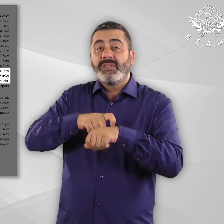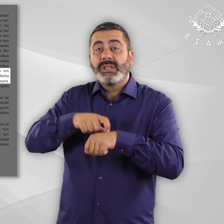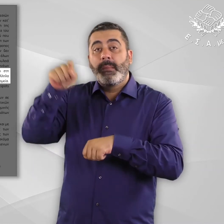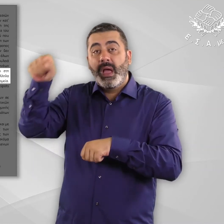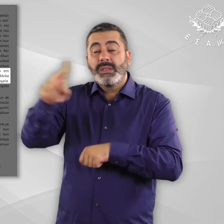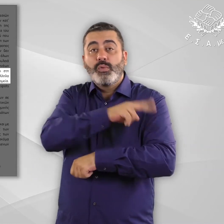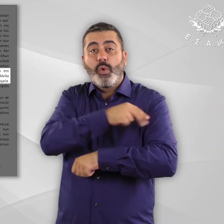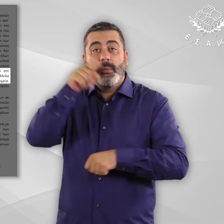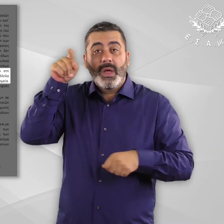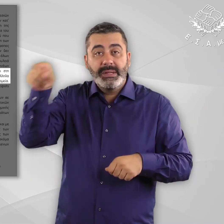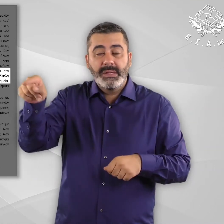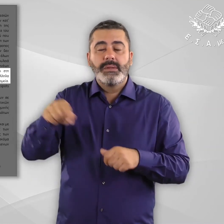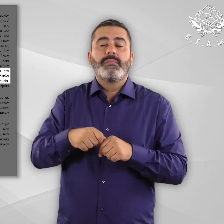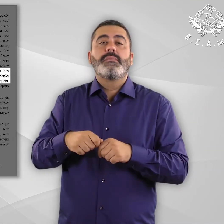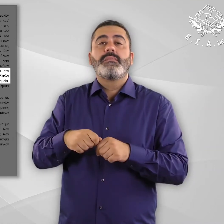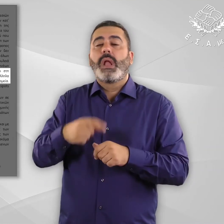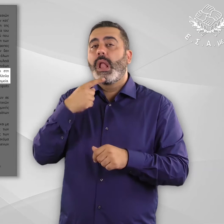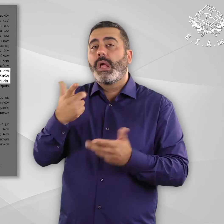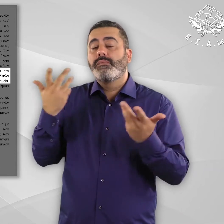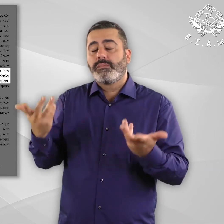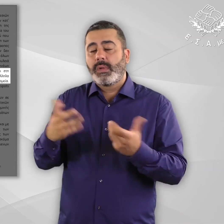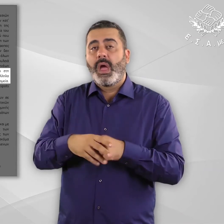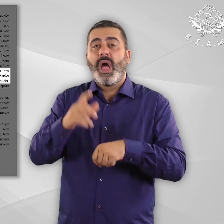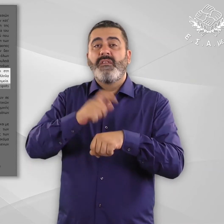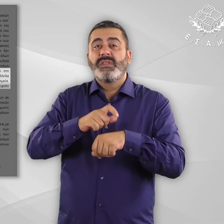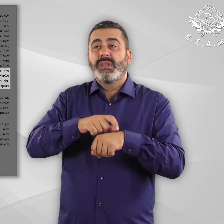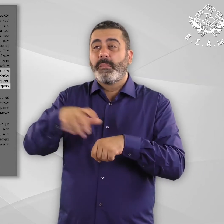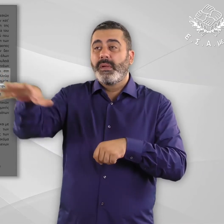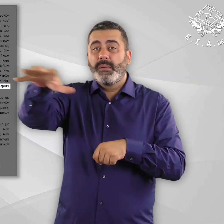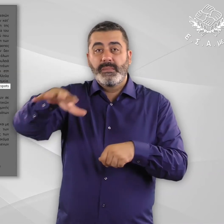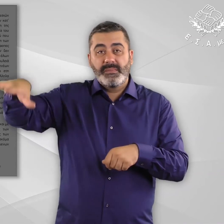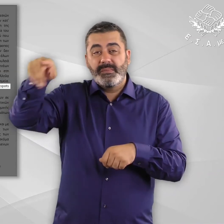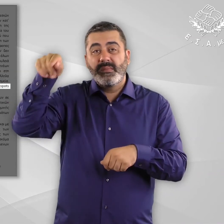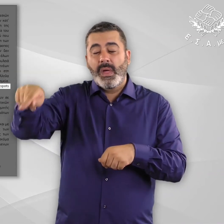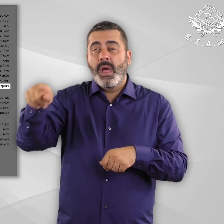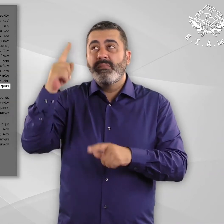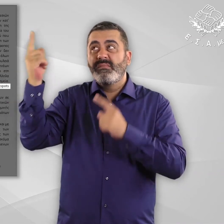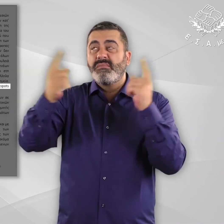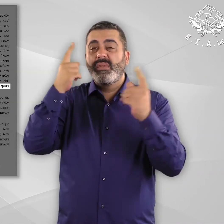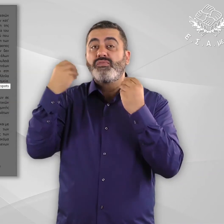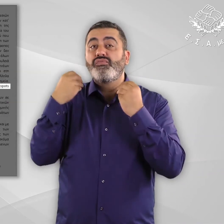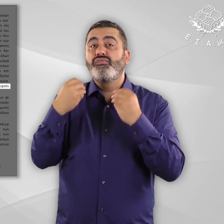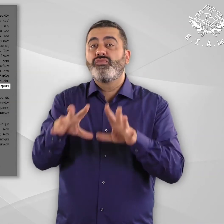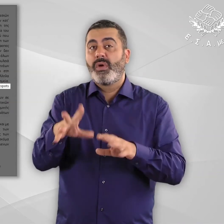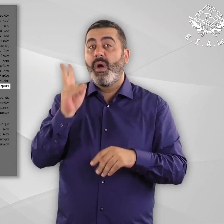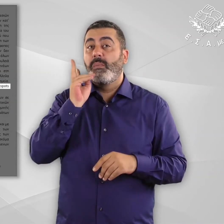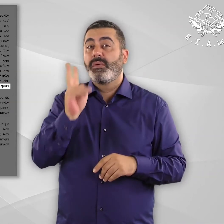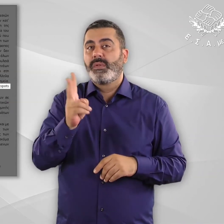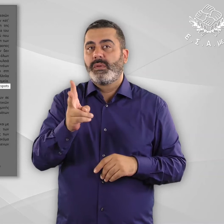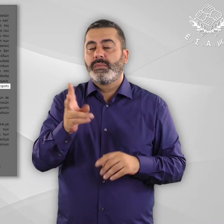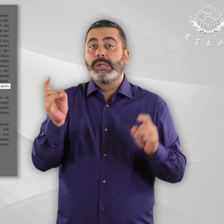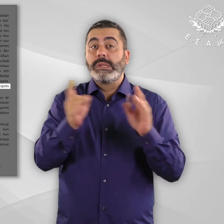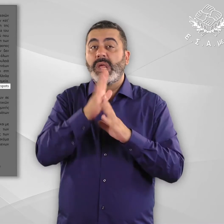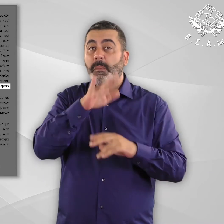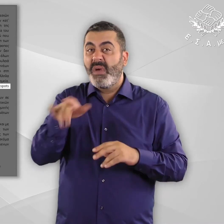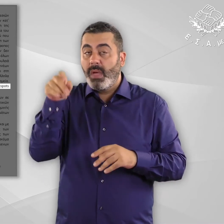ακατάλληλα φάρμακα, τόσο στα κήτωσο και στα τοπικά νοσοκομεία. Εκπρόσωποι των κοεπισήμαναν ότι οι συνθήκες στα hot